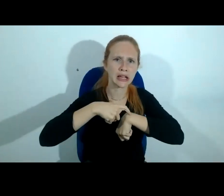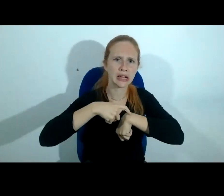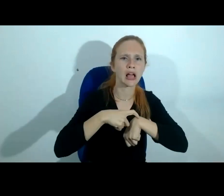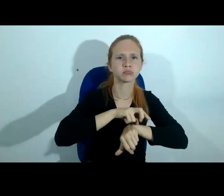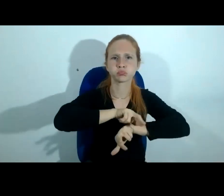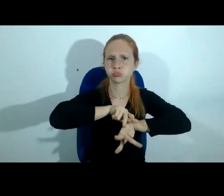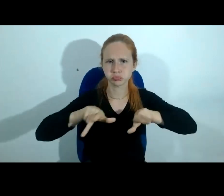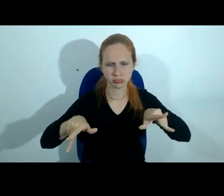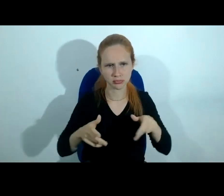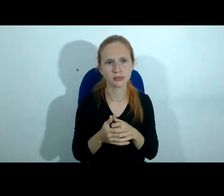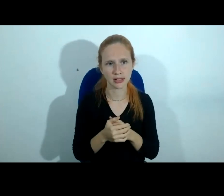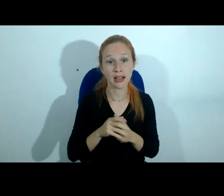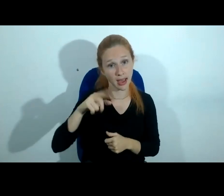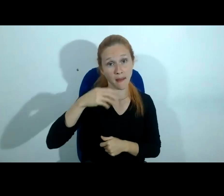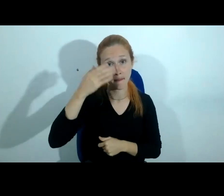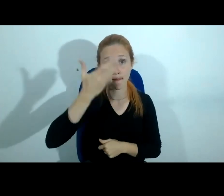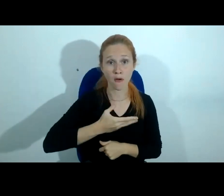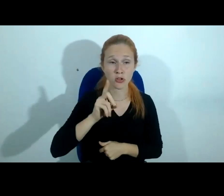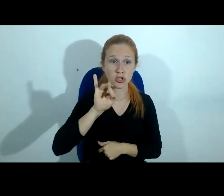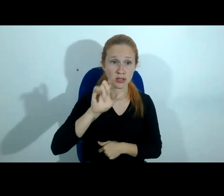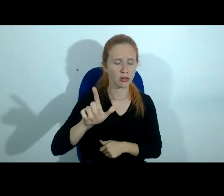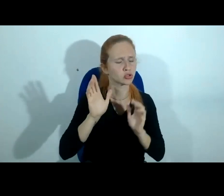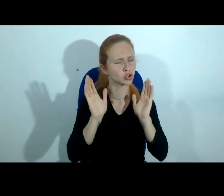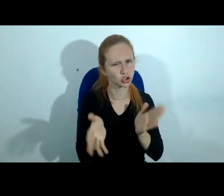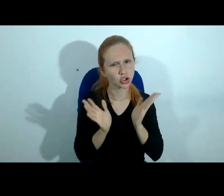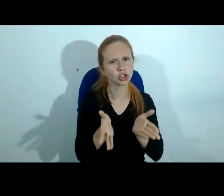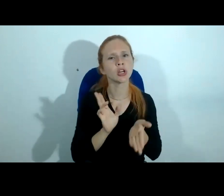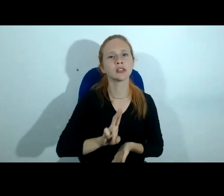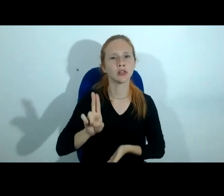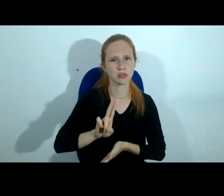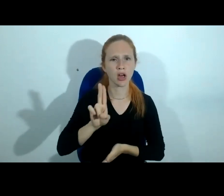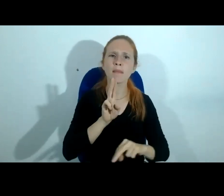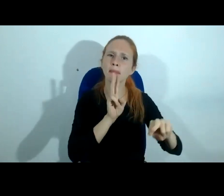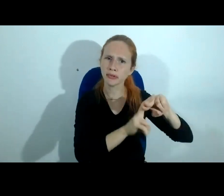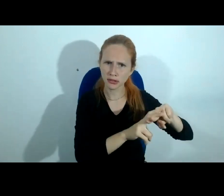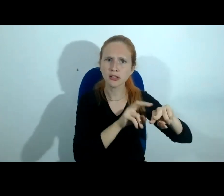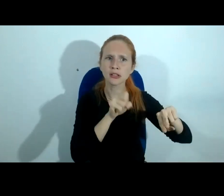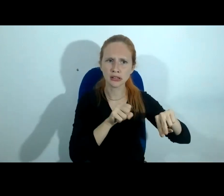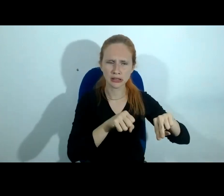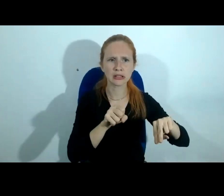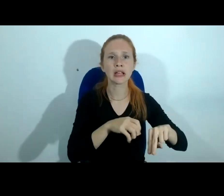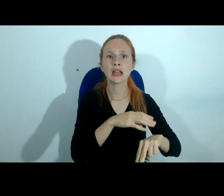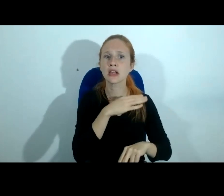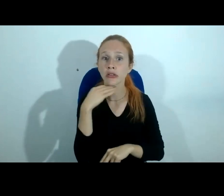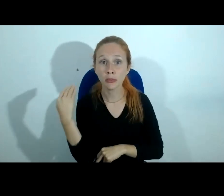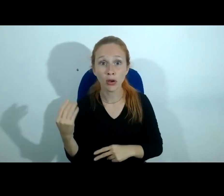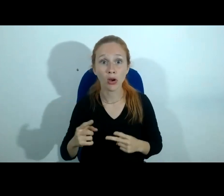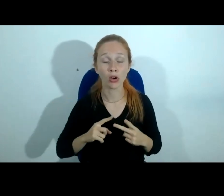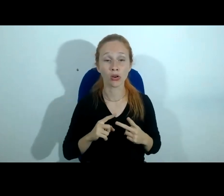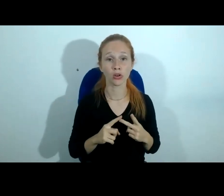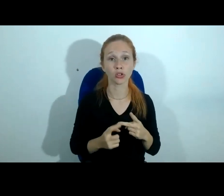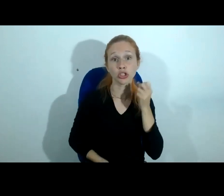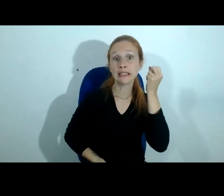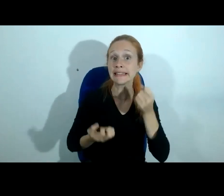especificamente a internet das coisas já é usada para condenar réus e homicídios crimes de